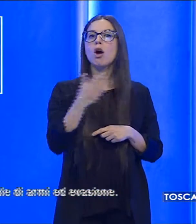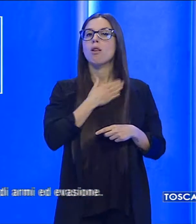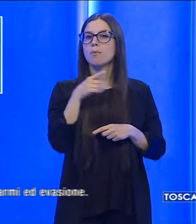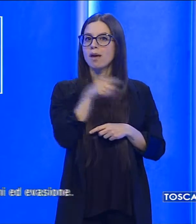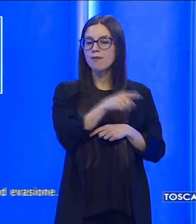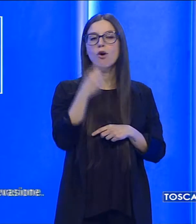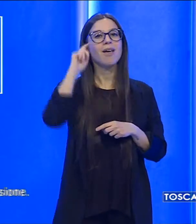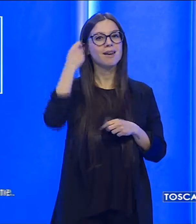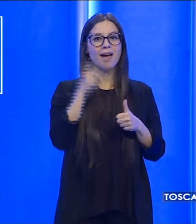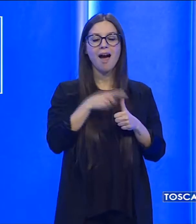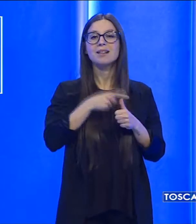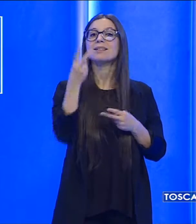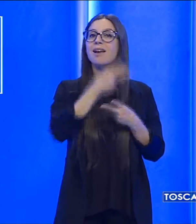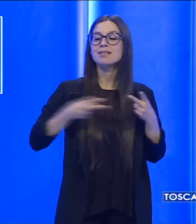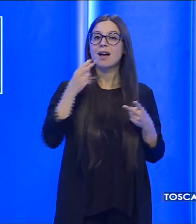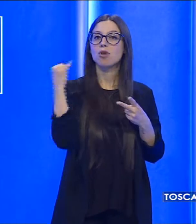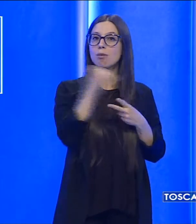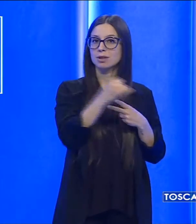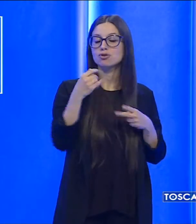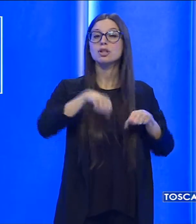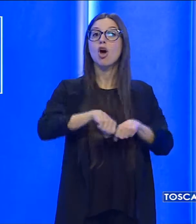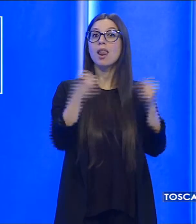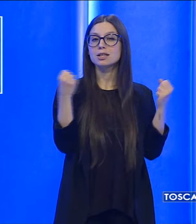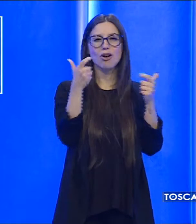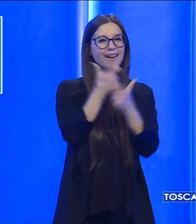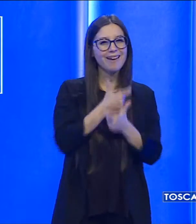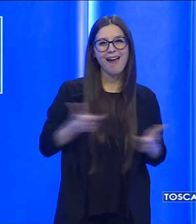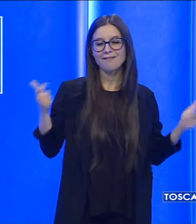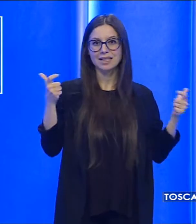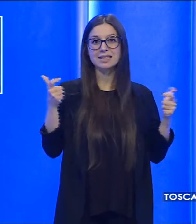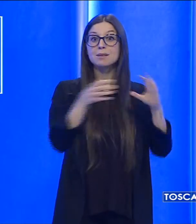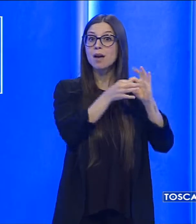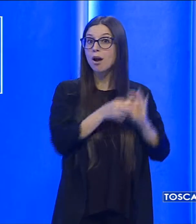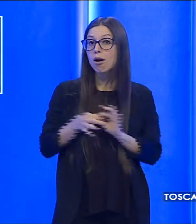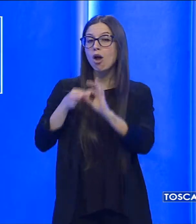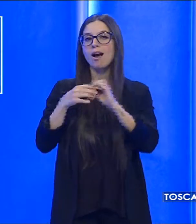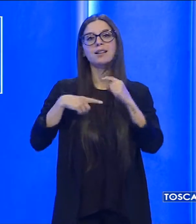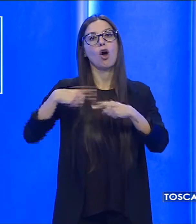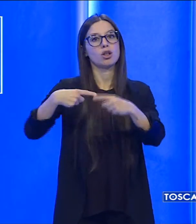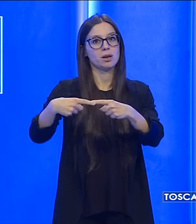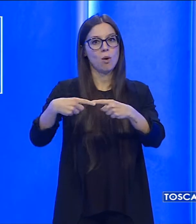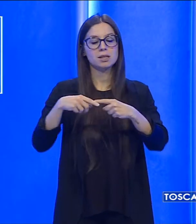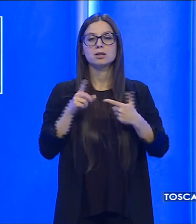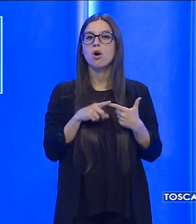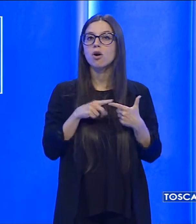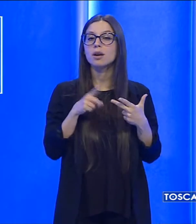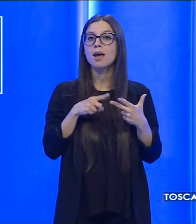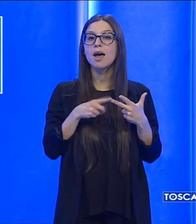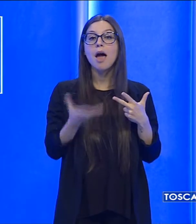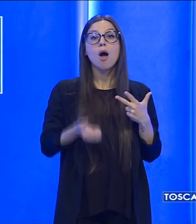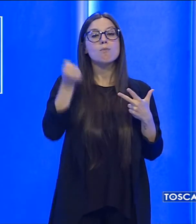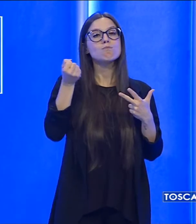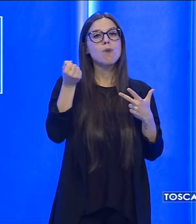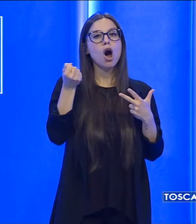reati di tentato omicidio, lesioni gravissime con il vincolo della continuazione, porto